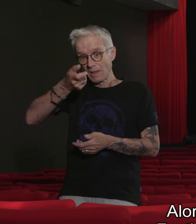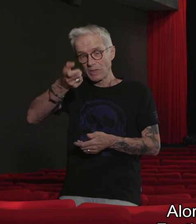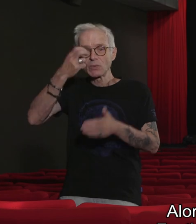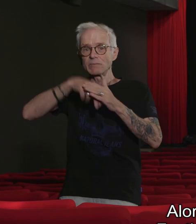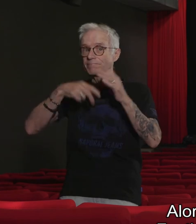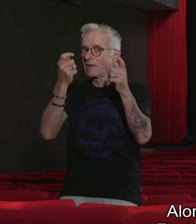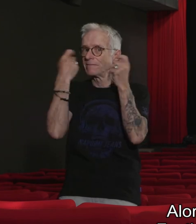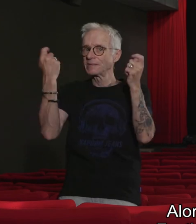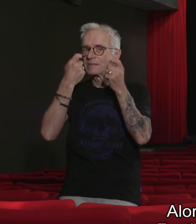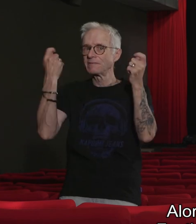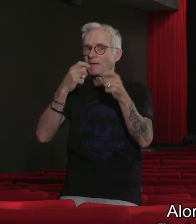au Festival Courmétrange.